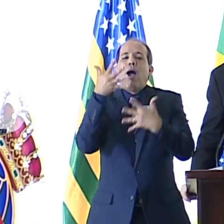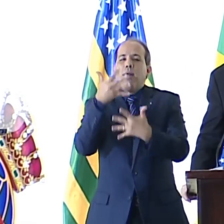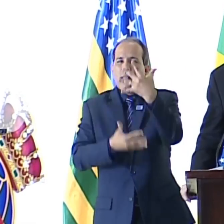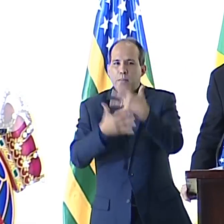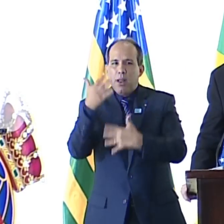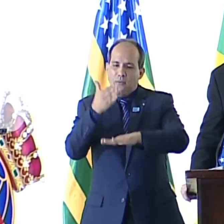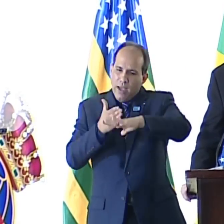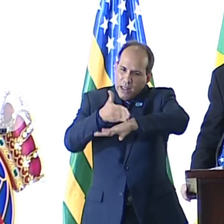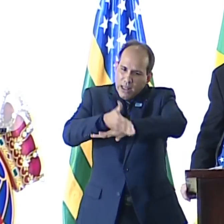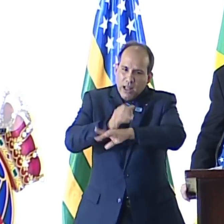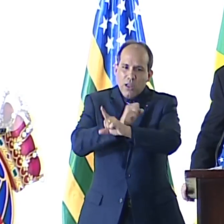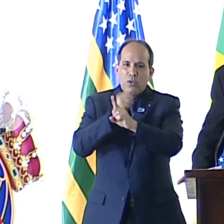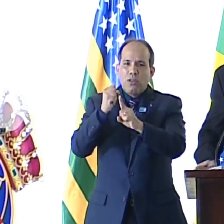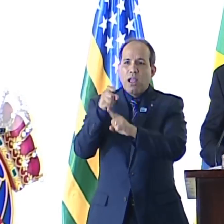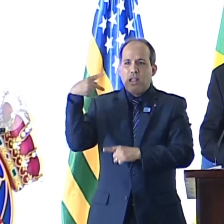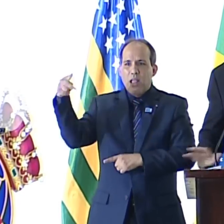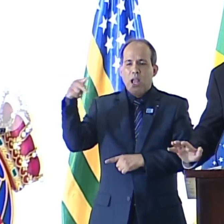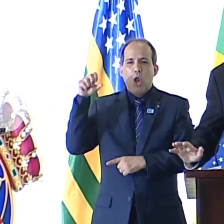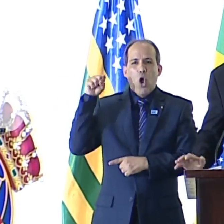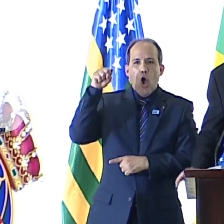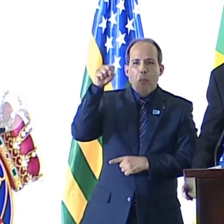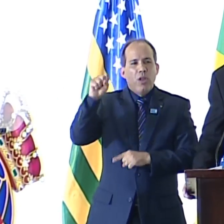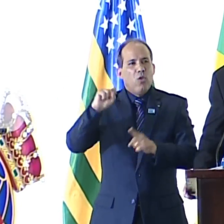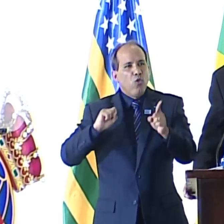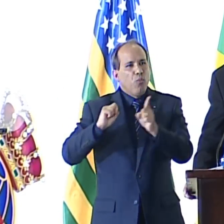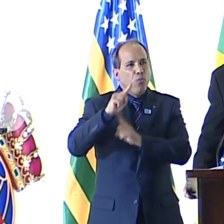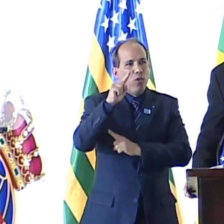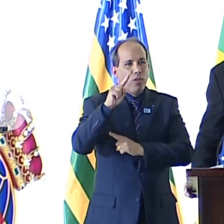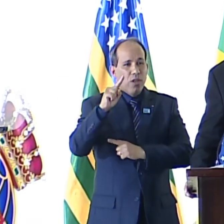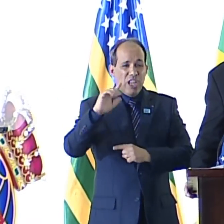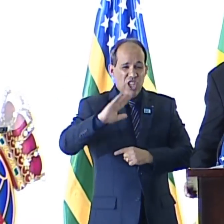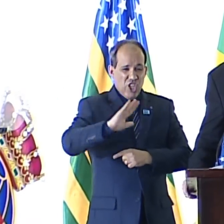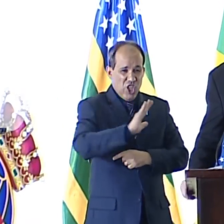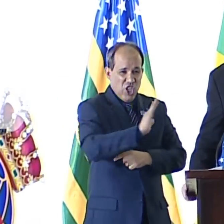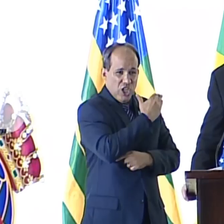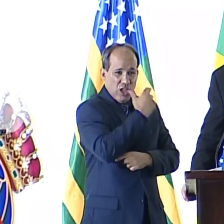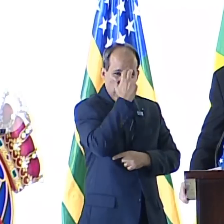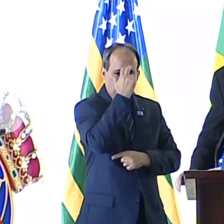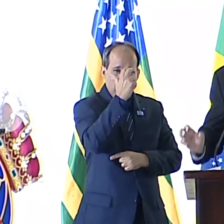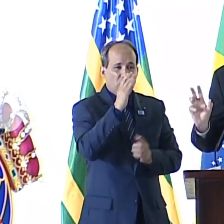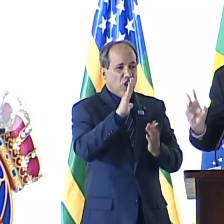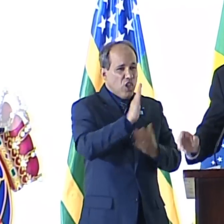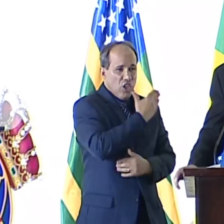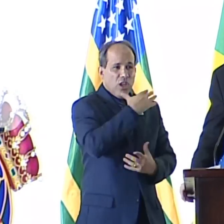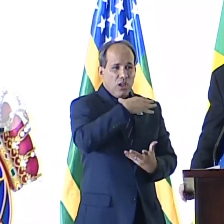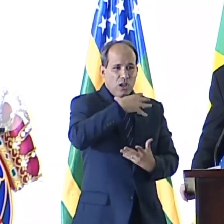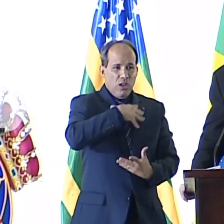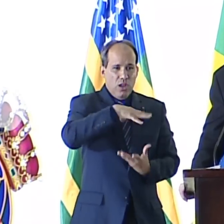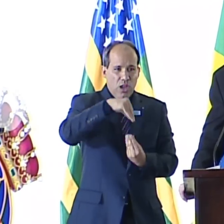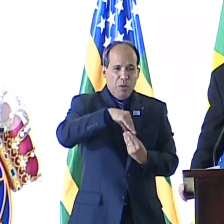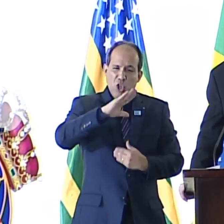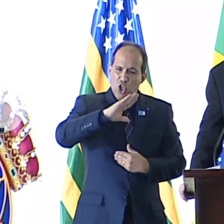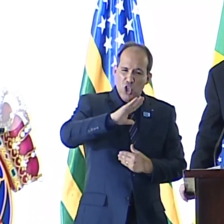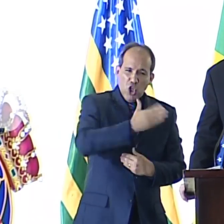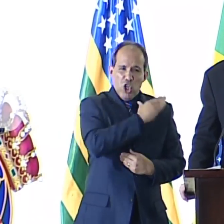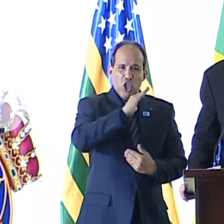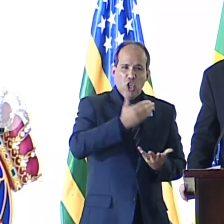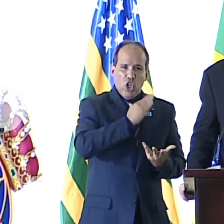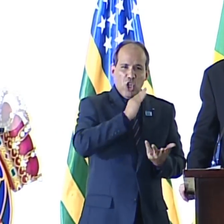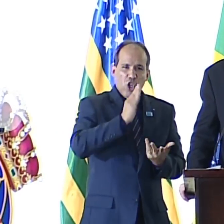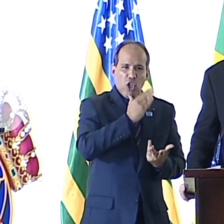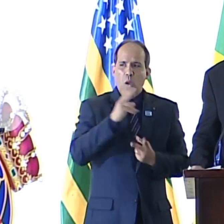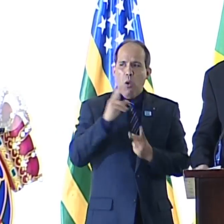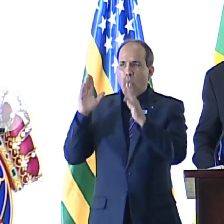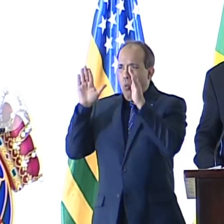implementação da sociedade comunista, expulsavam do campo do saber toda a vida do espírito para ficar apenas com as relações materiais de produção